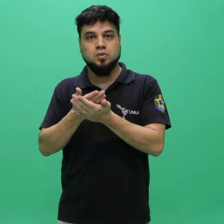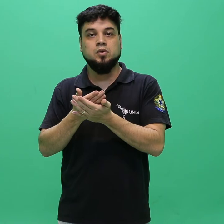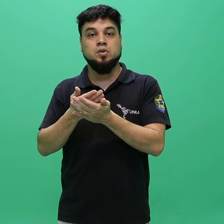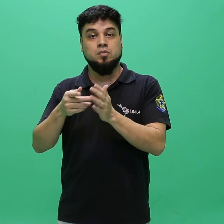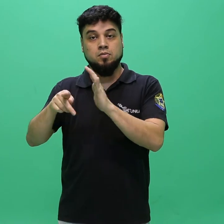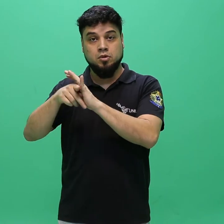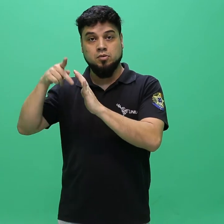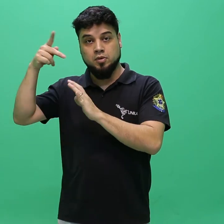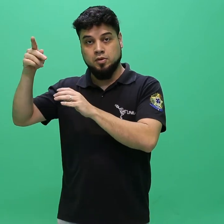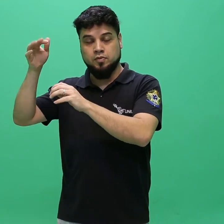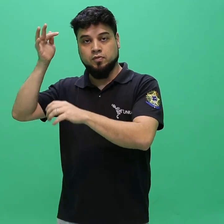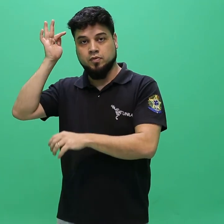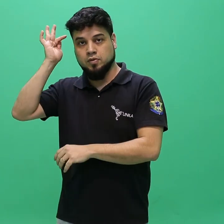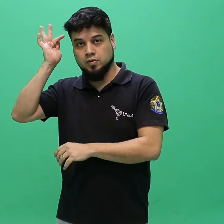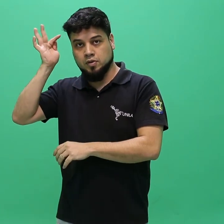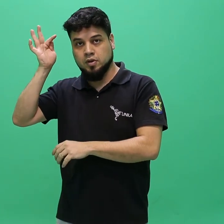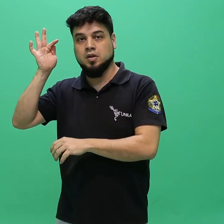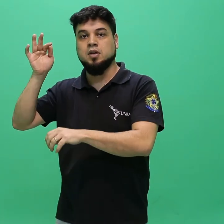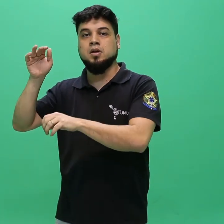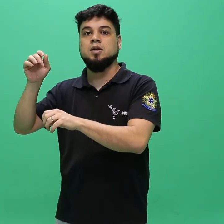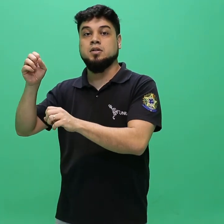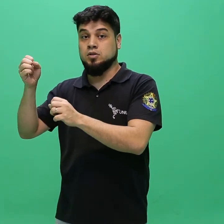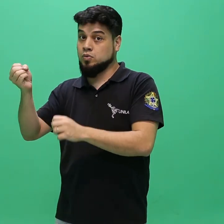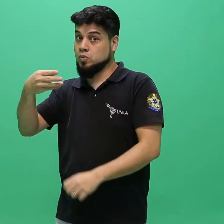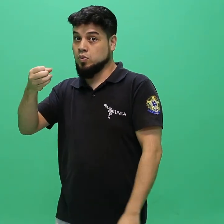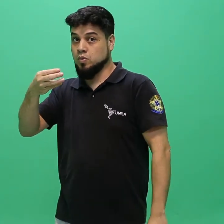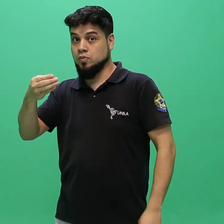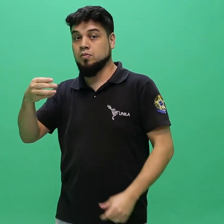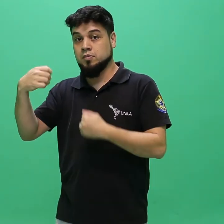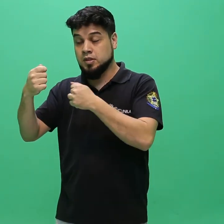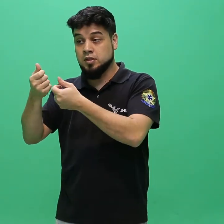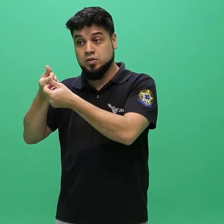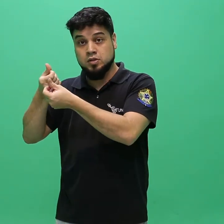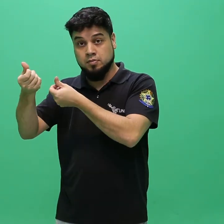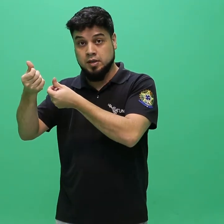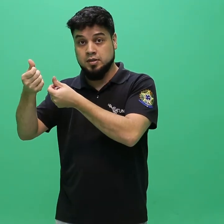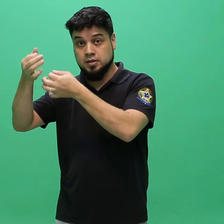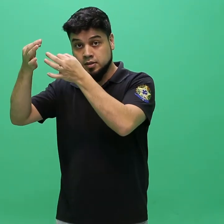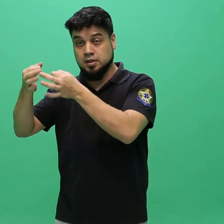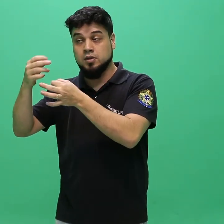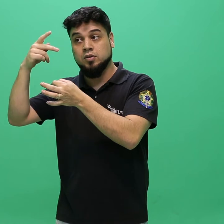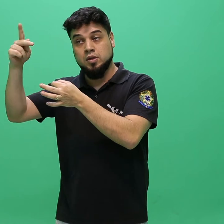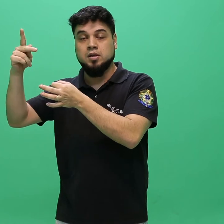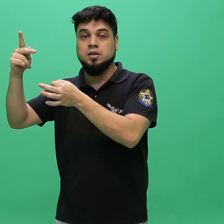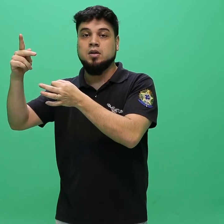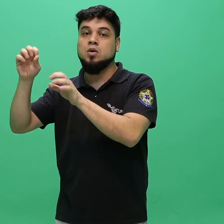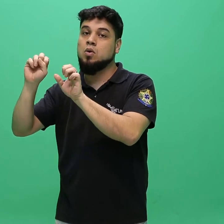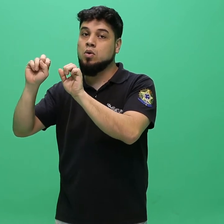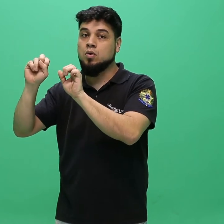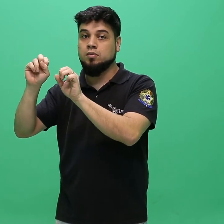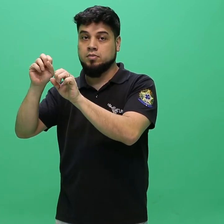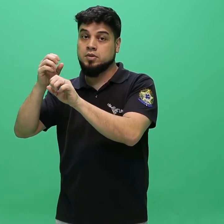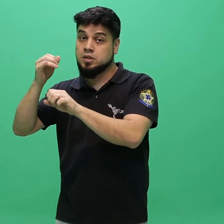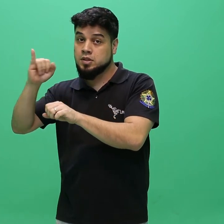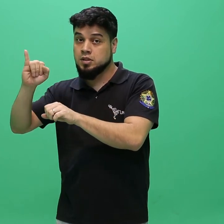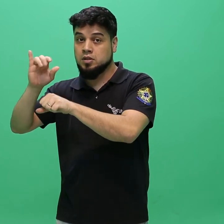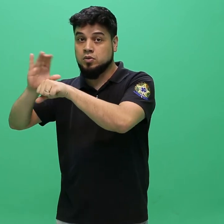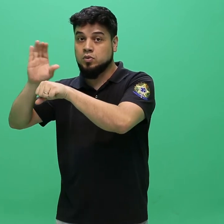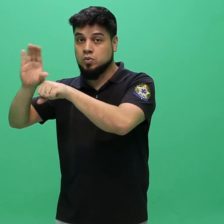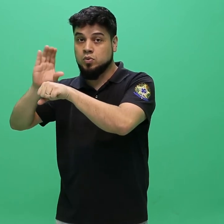No ato da inscrição, o candidato